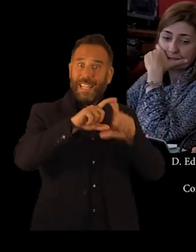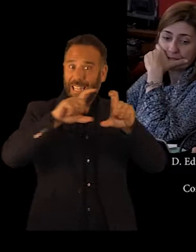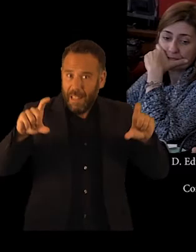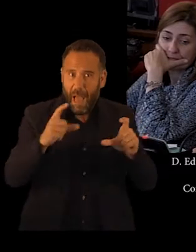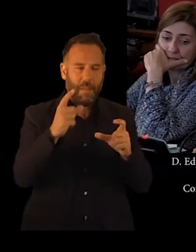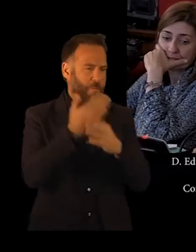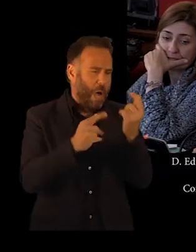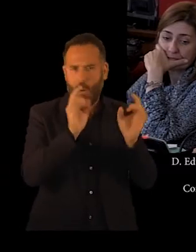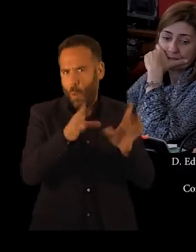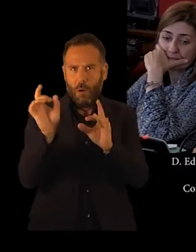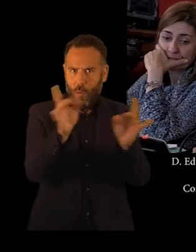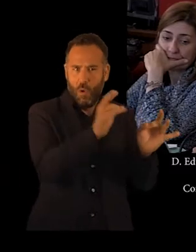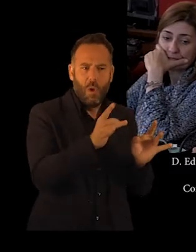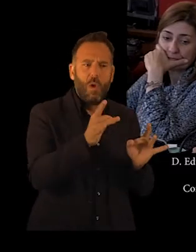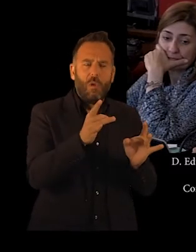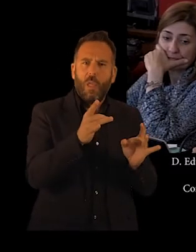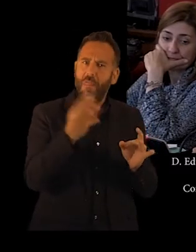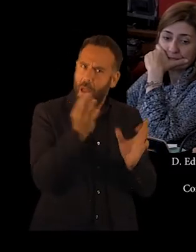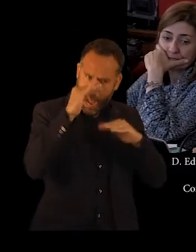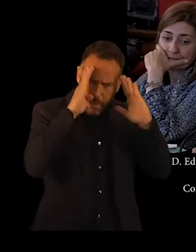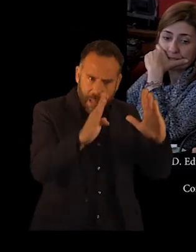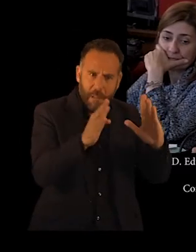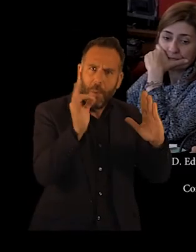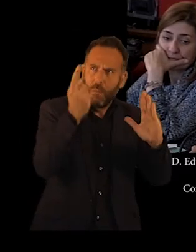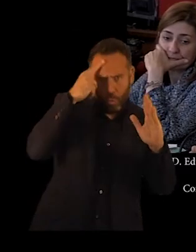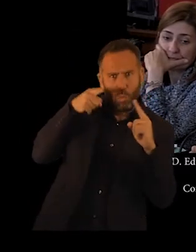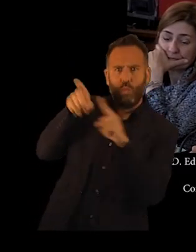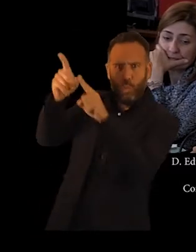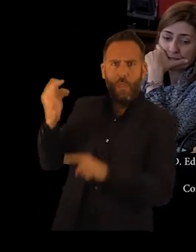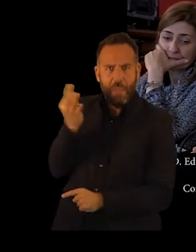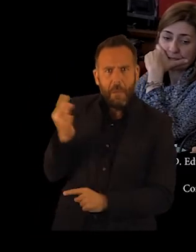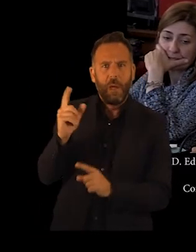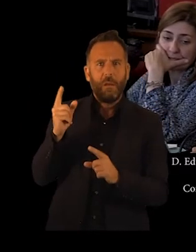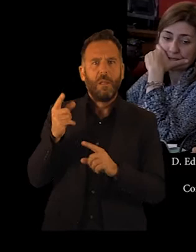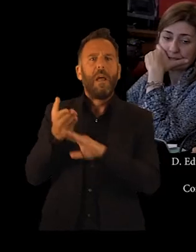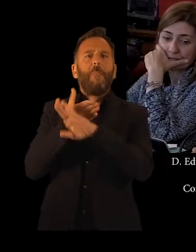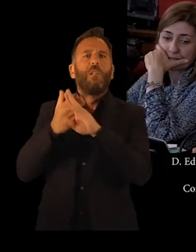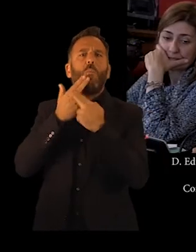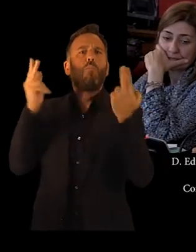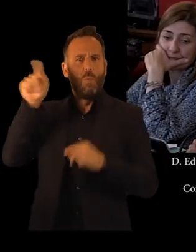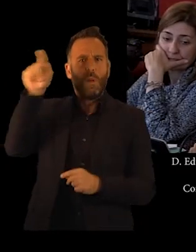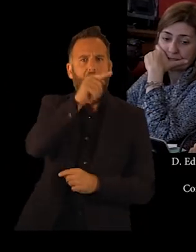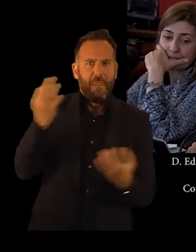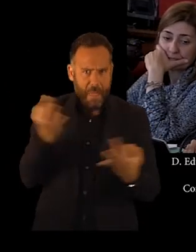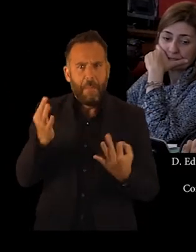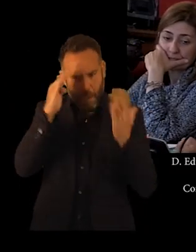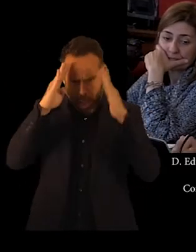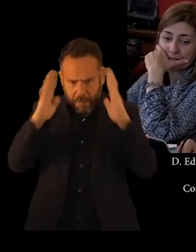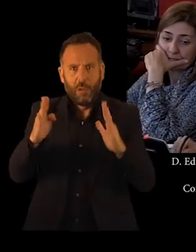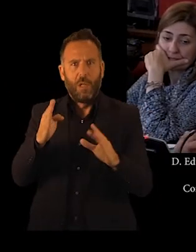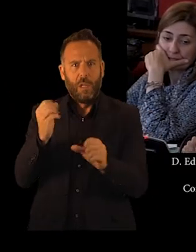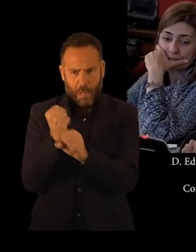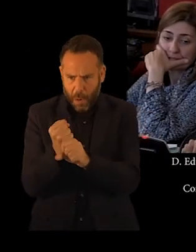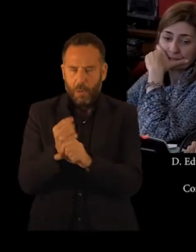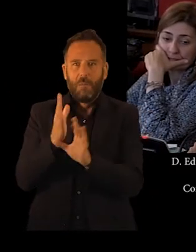aspectos que debieran de ser cubiertos por las distintas Administraciones y que constituyen,